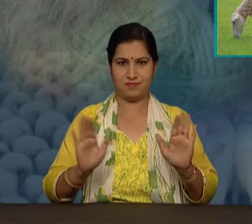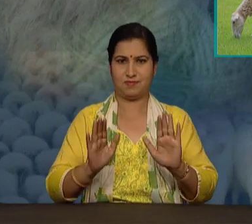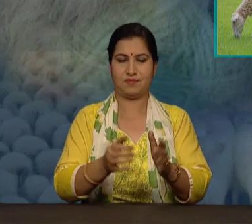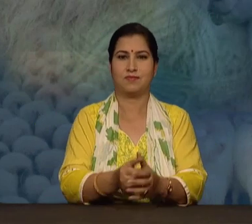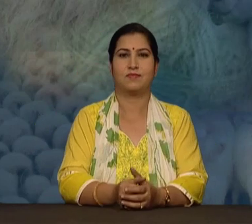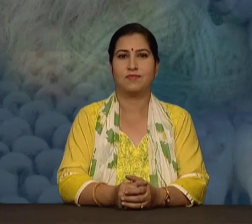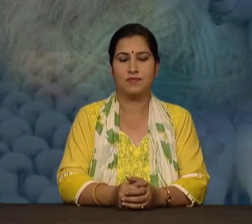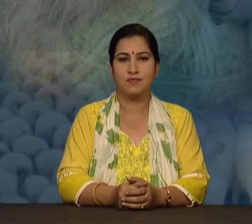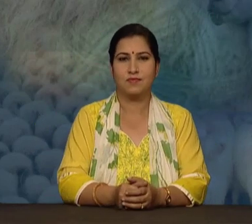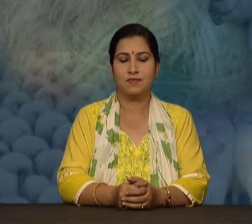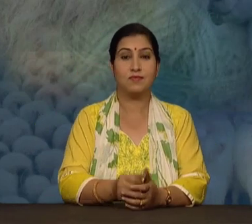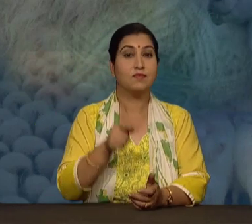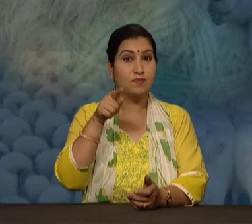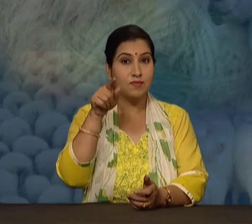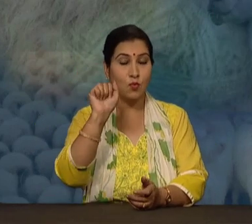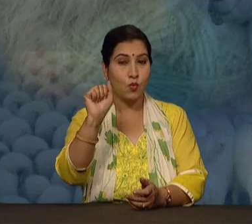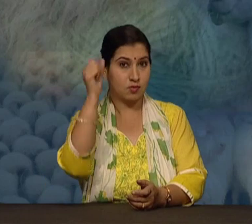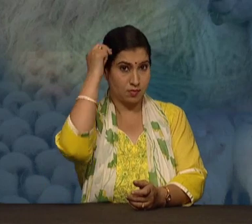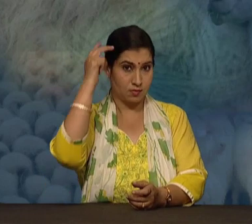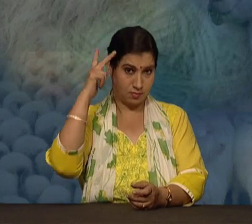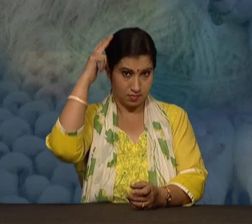जब आप बाल कटवाते हैं तो क्या आपको होता है?